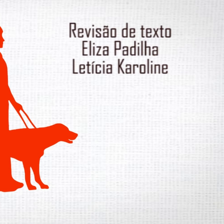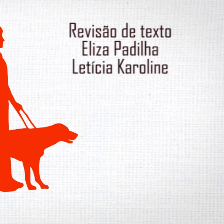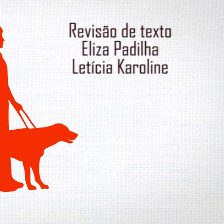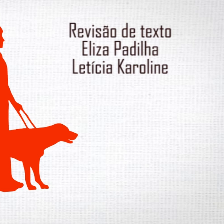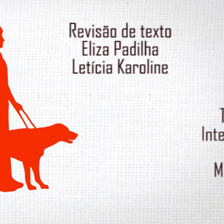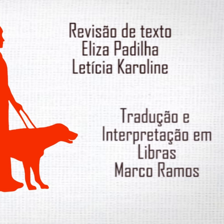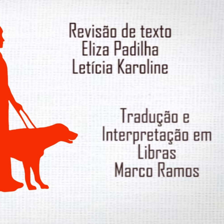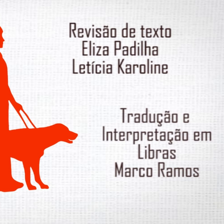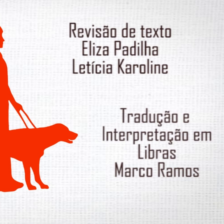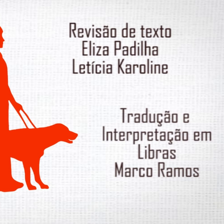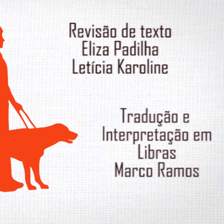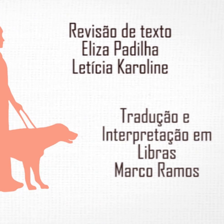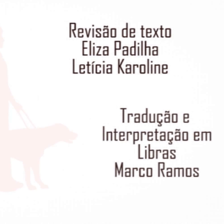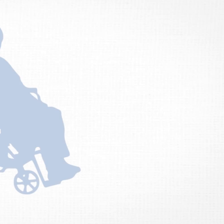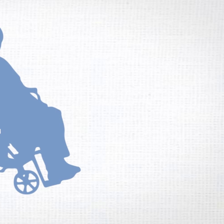E aí E aí